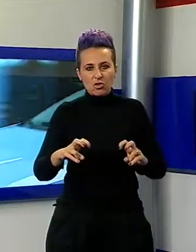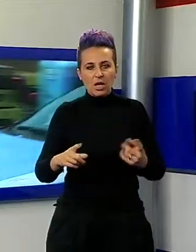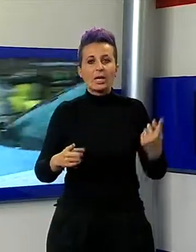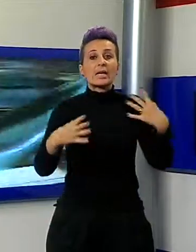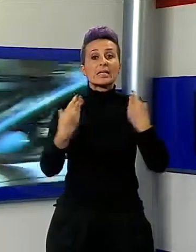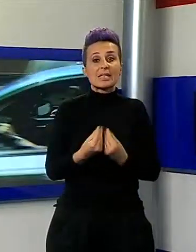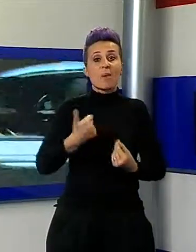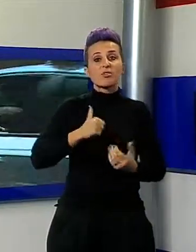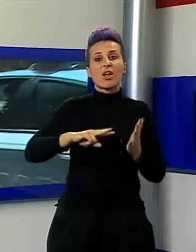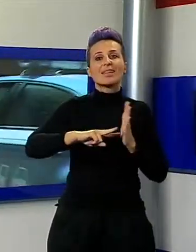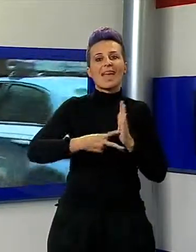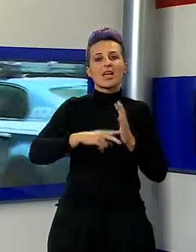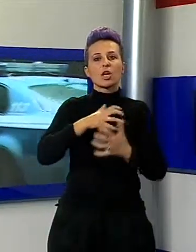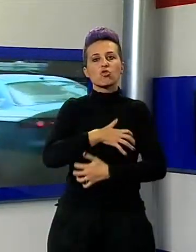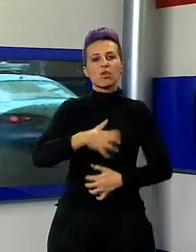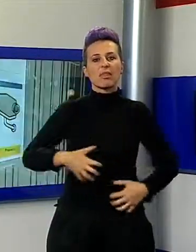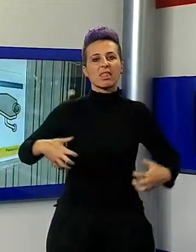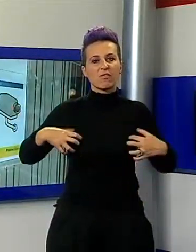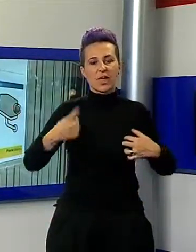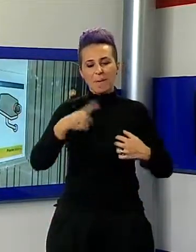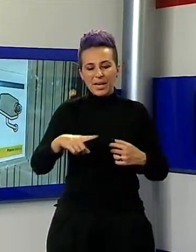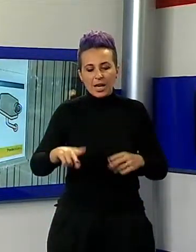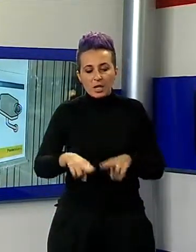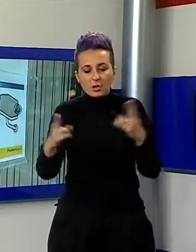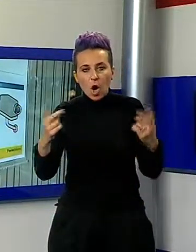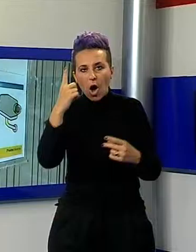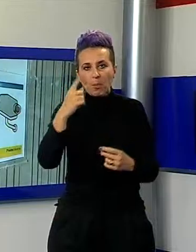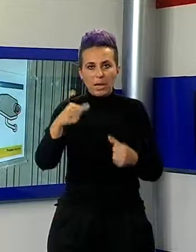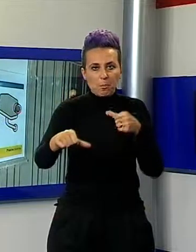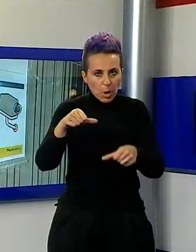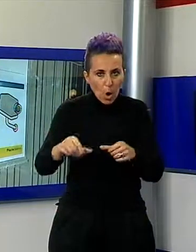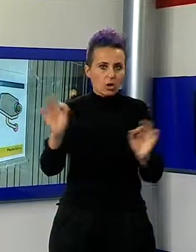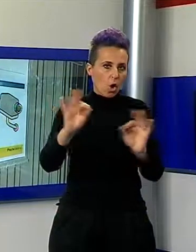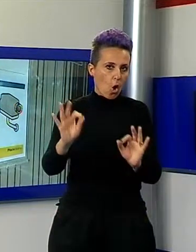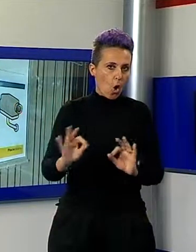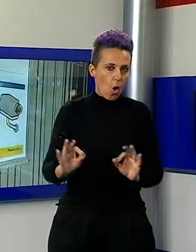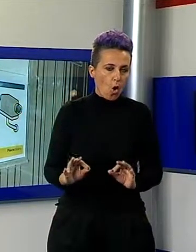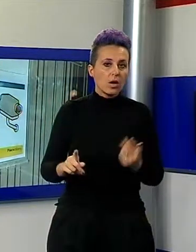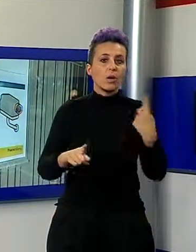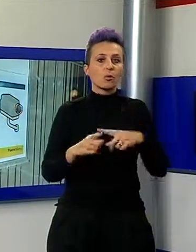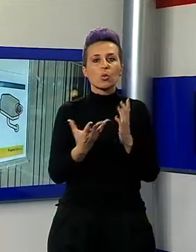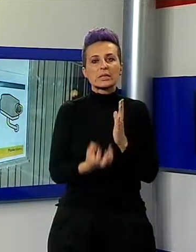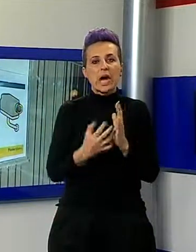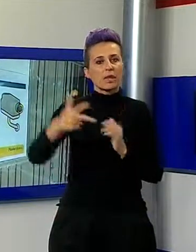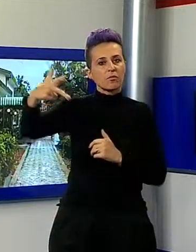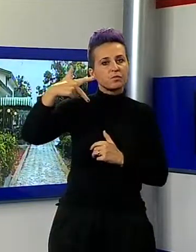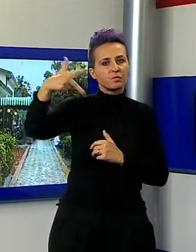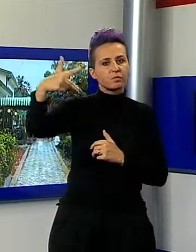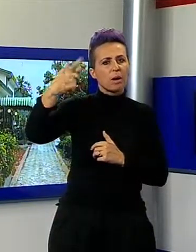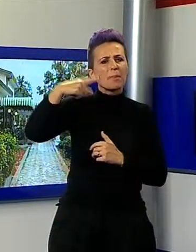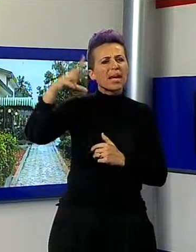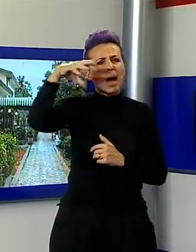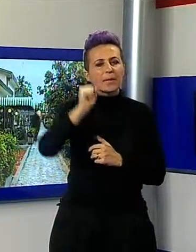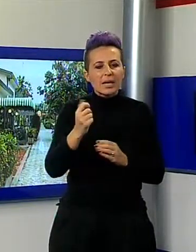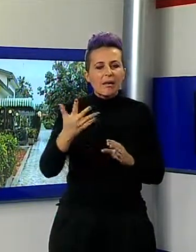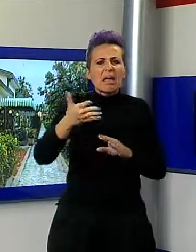personale della scientifica per i rilievi, da verificare le immagini della videosorveglianza per capire come i banditi siano riusciti ad entrare.